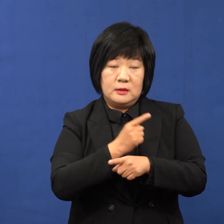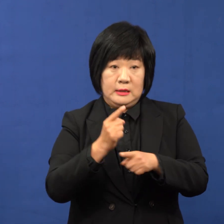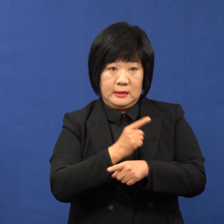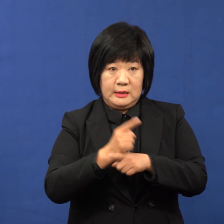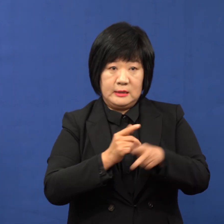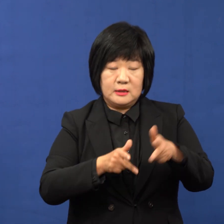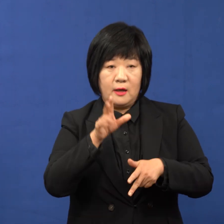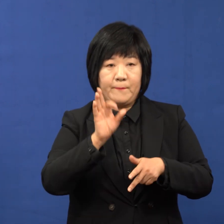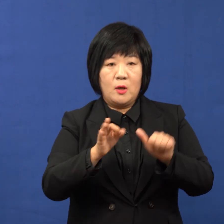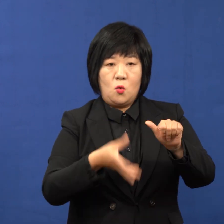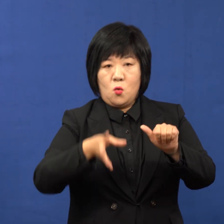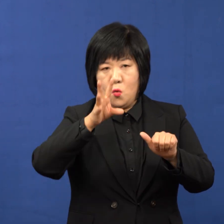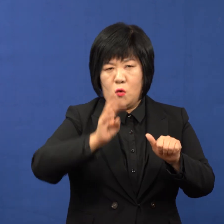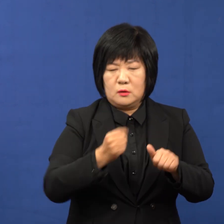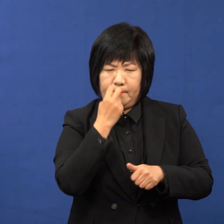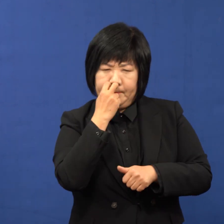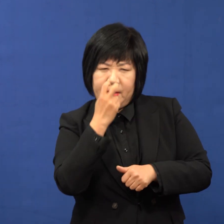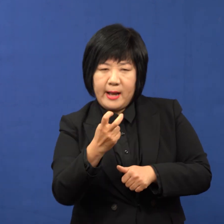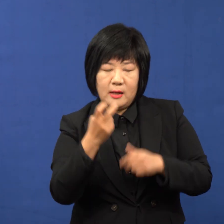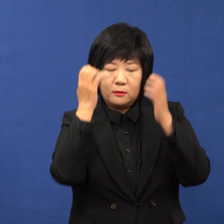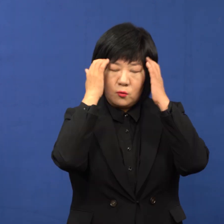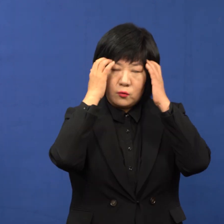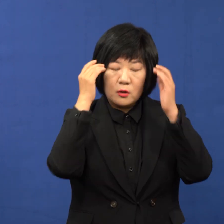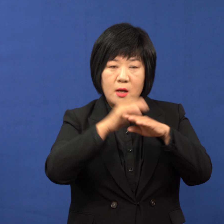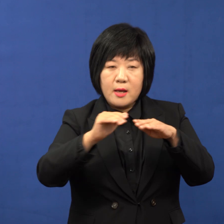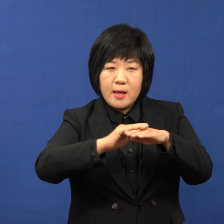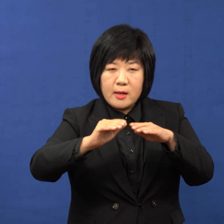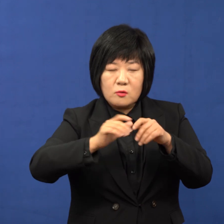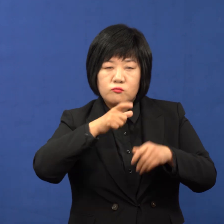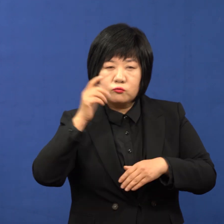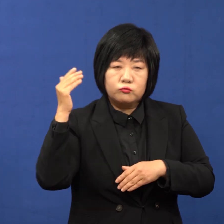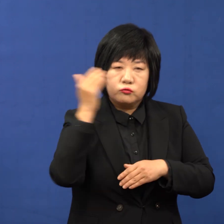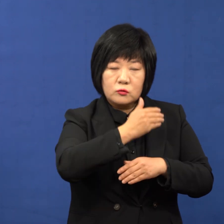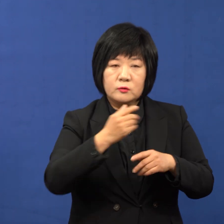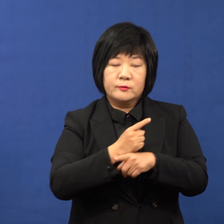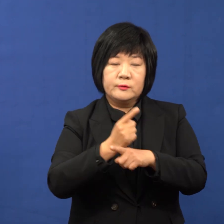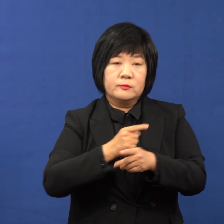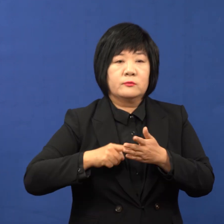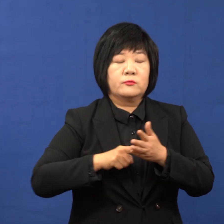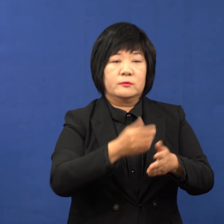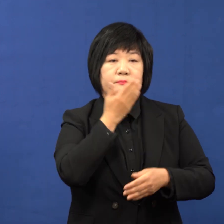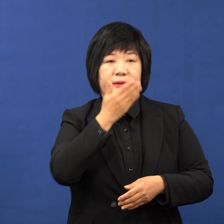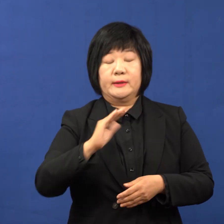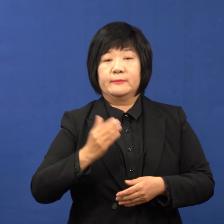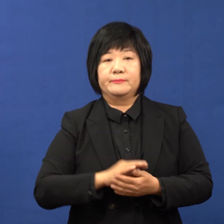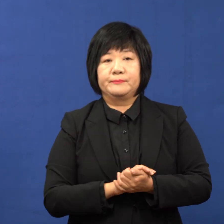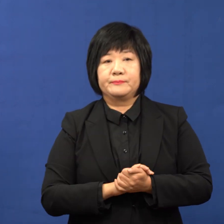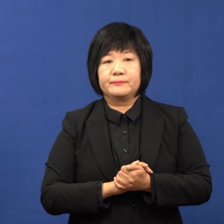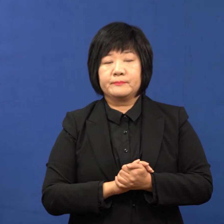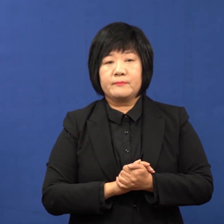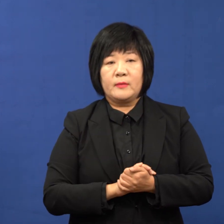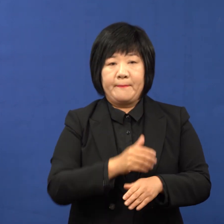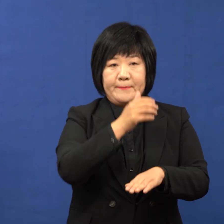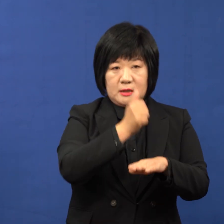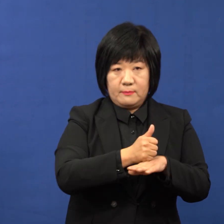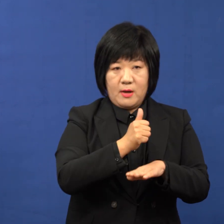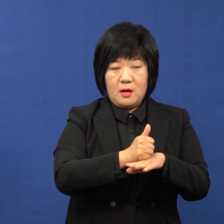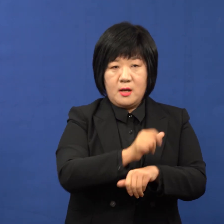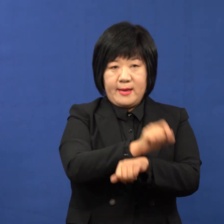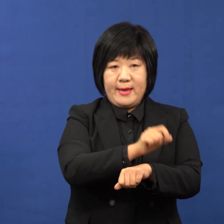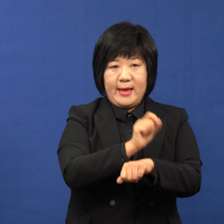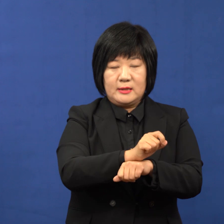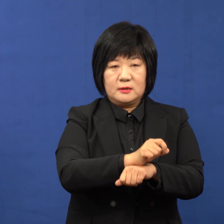동천 인근 주민의 악취 고통을 해소하고 수질 개선을 추진할 수 있게 되었습니다. 마지막으로